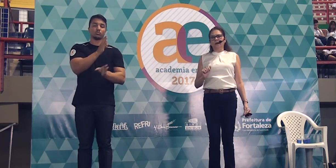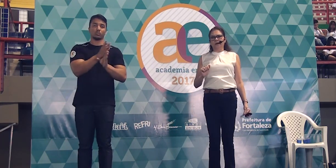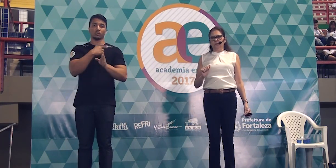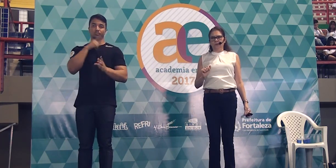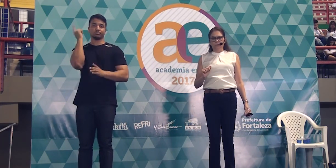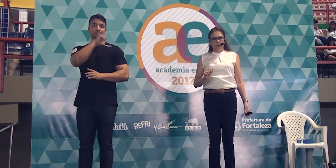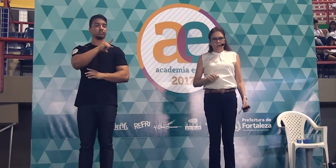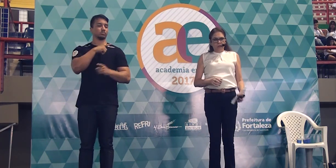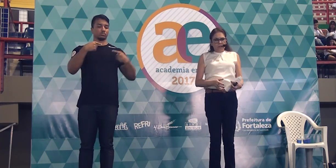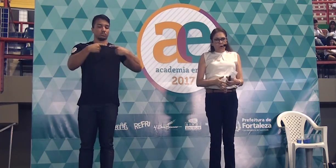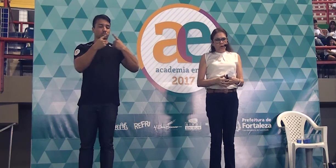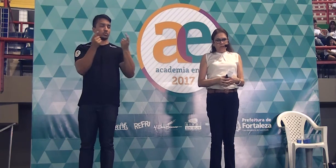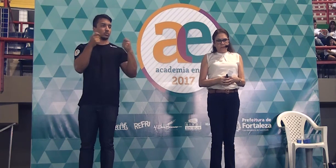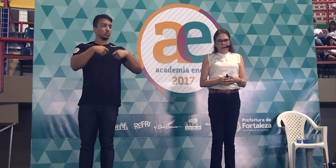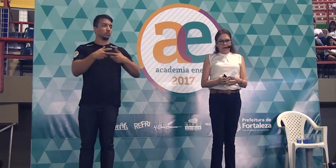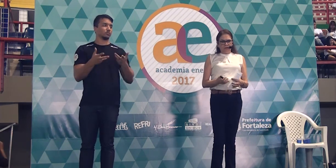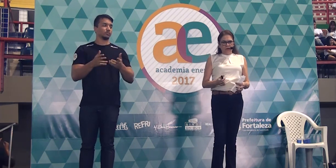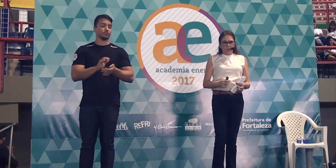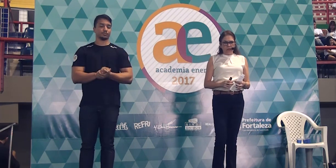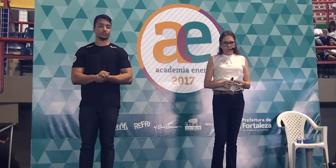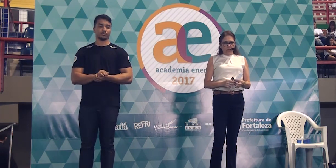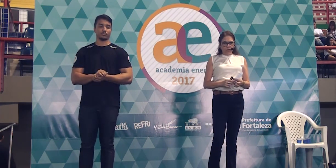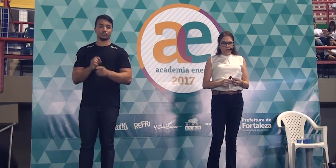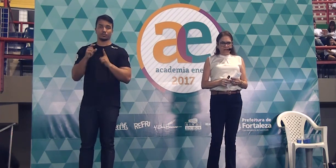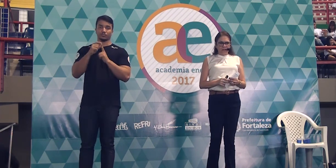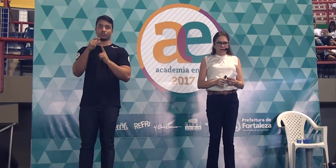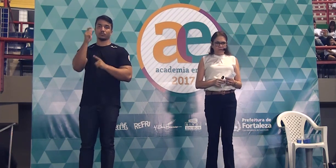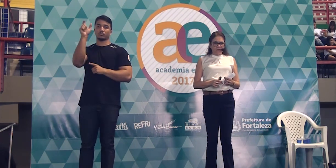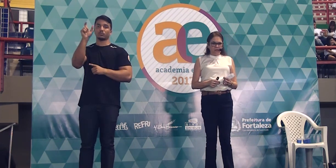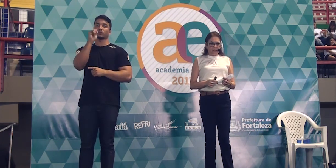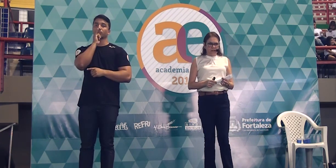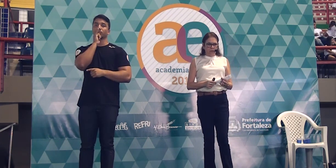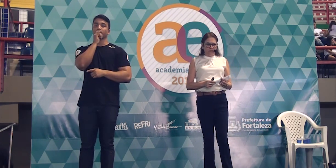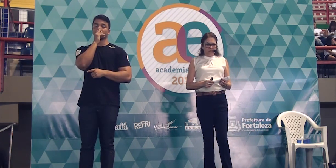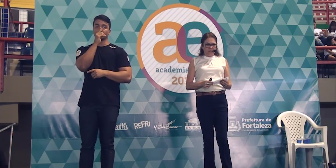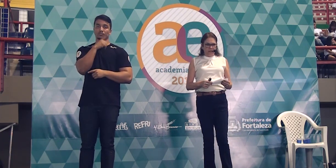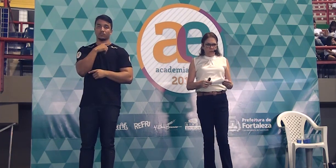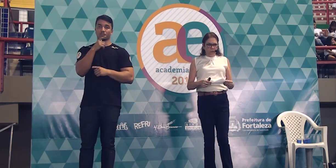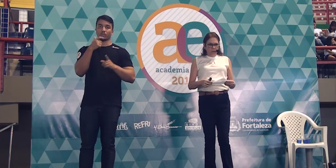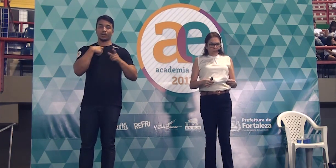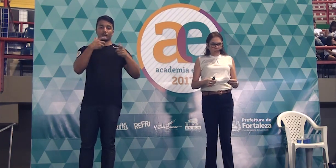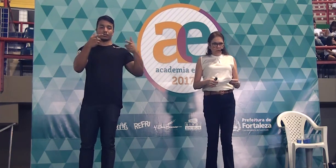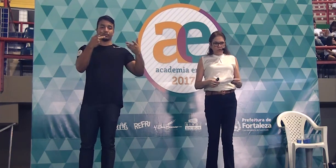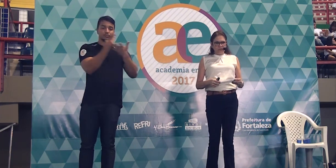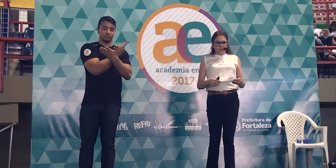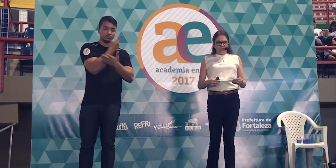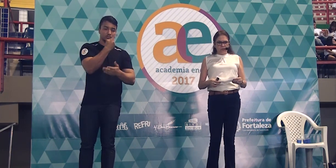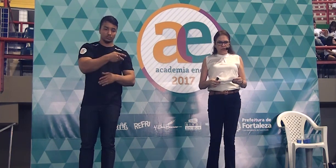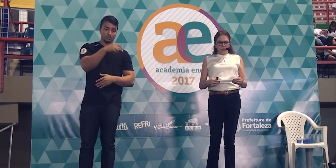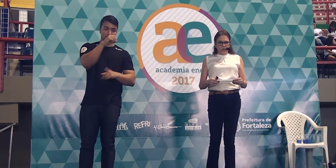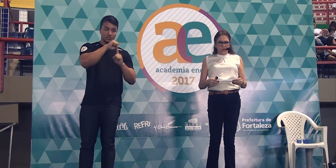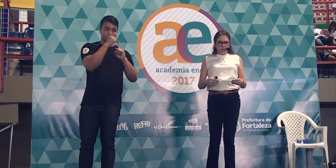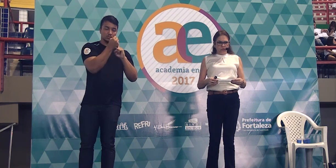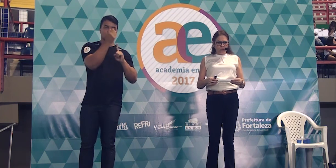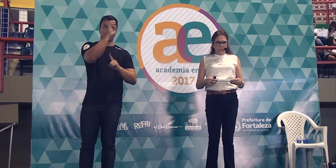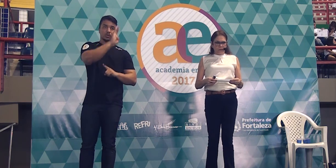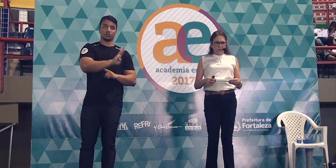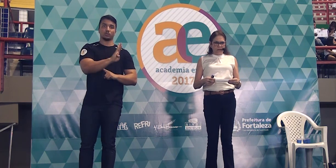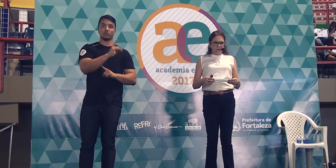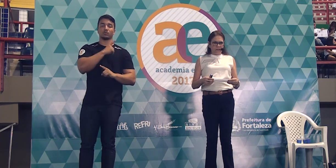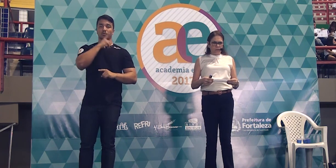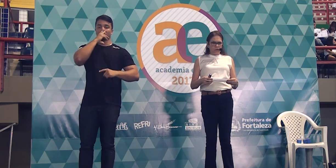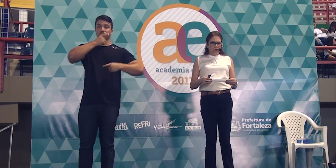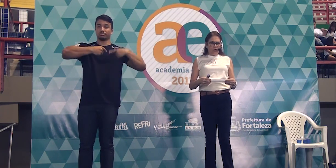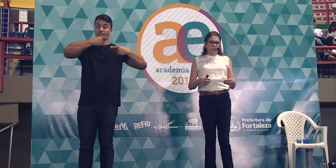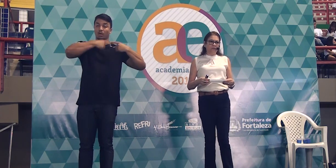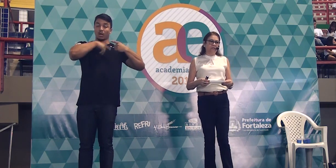conta do recado. Outra palavra, quando eu digo, no cenário social brasileiro, muito se tem discutido sobre